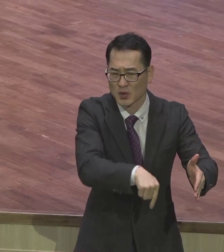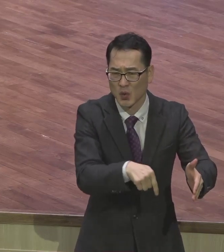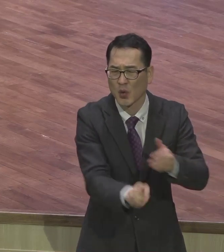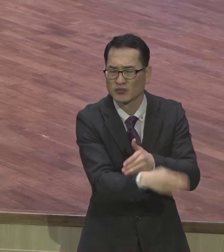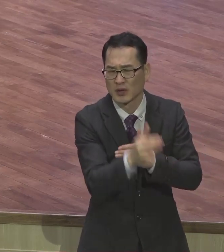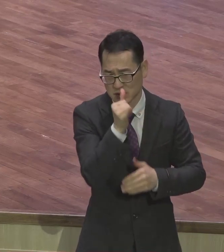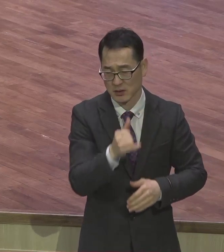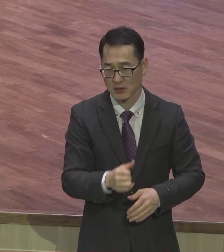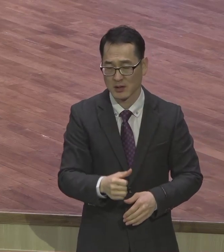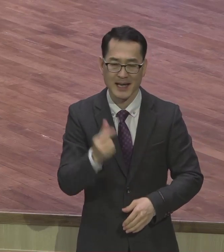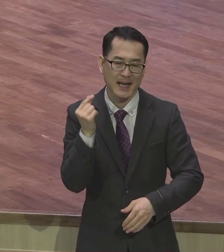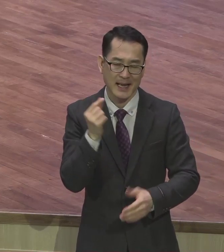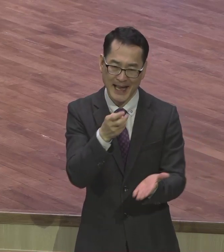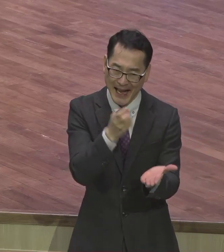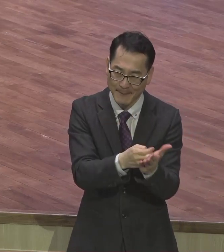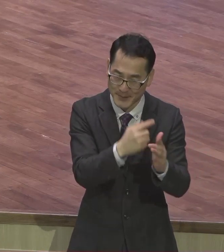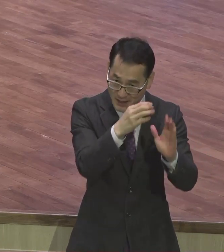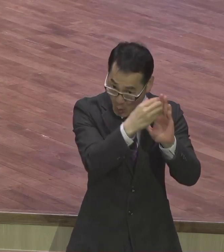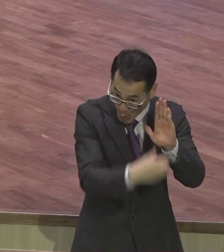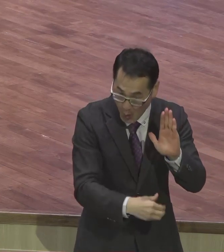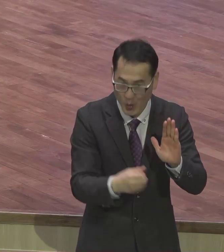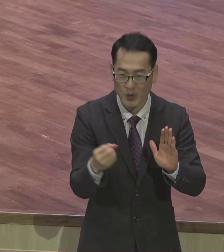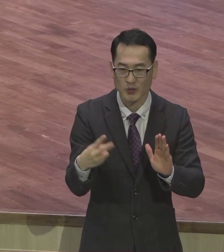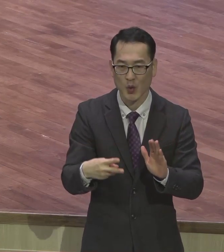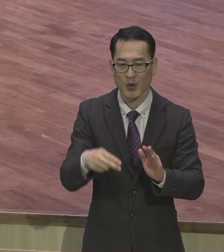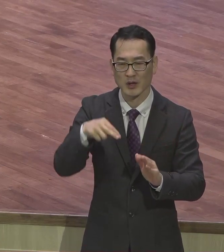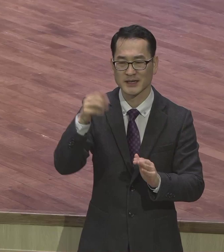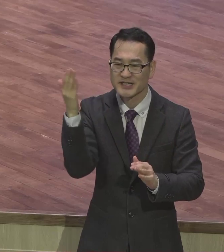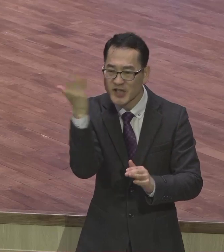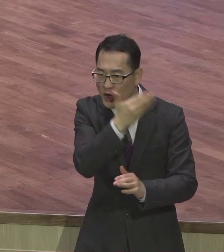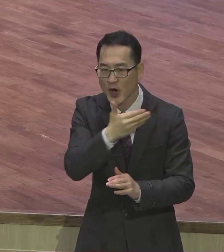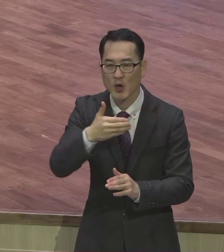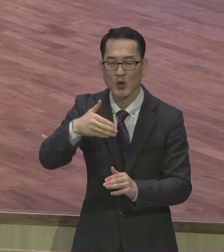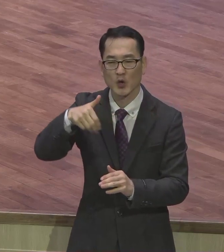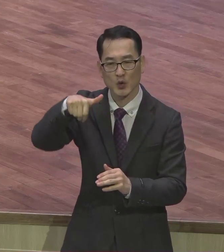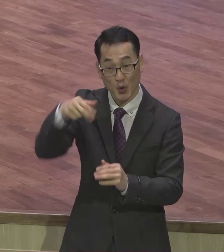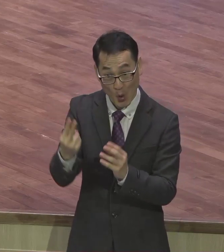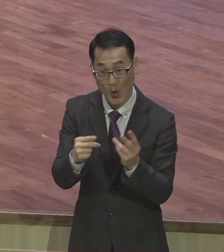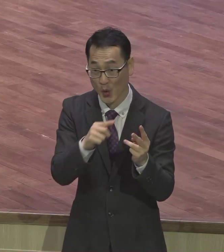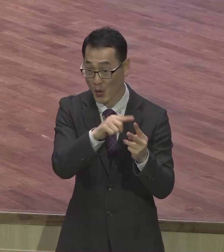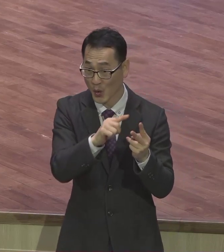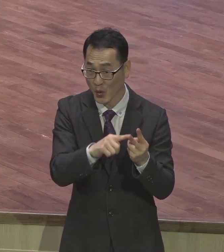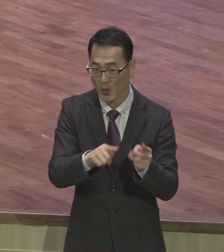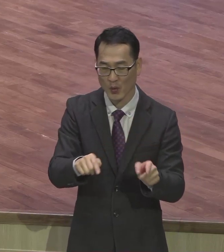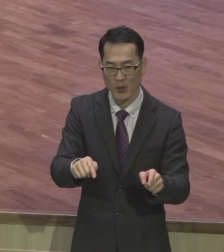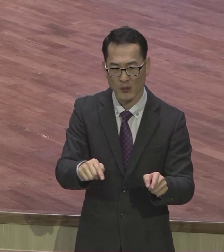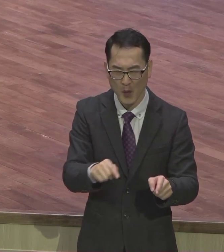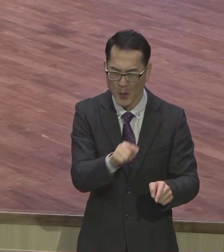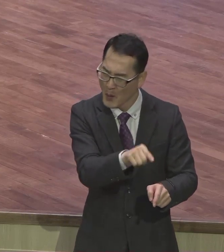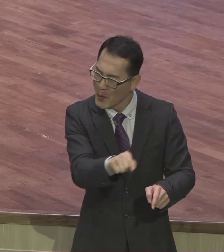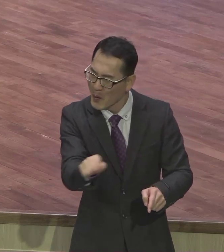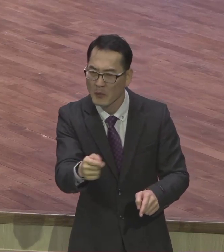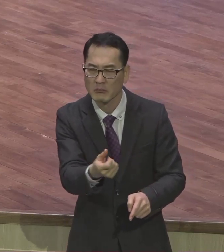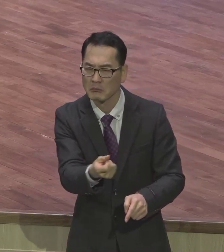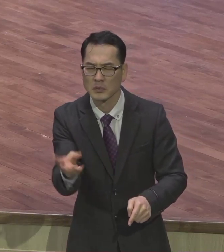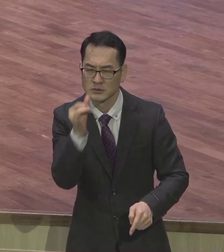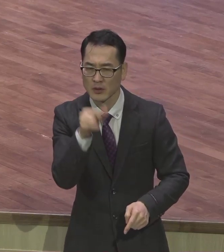성결교 거의 알미니우스 가 주장한 알미니움주의 있어요 이런 사람들은 기독교인데